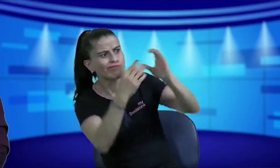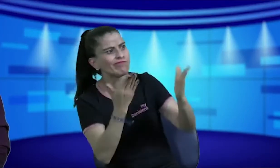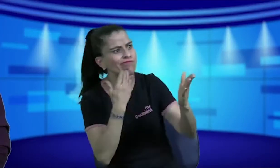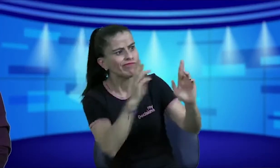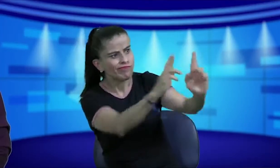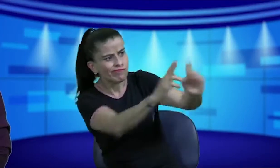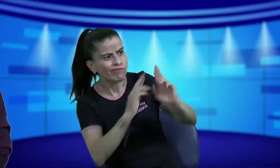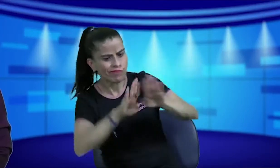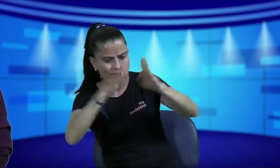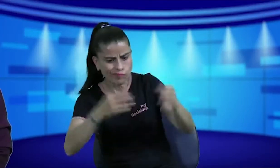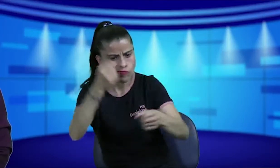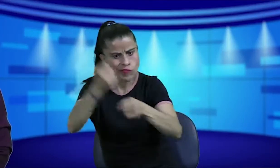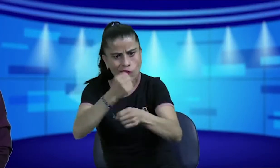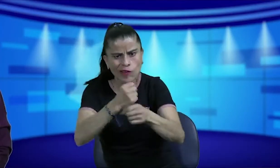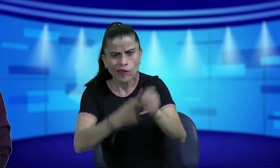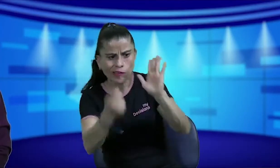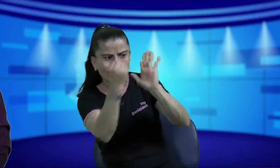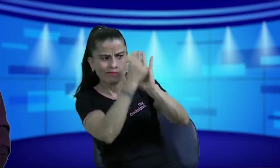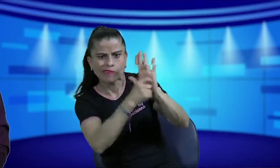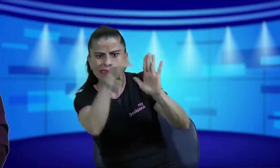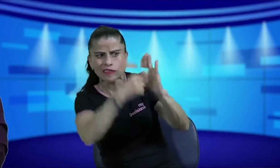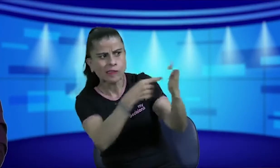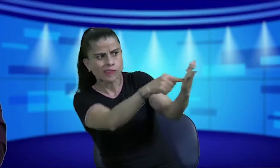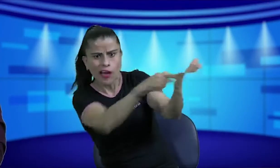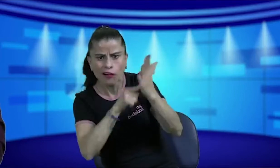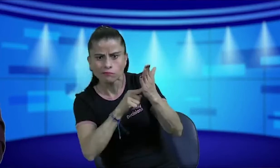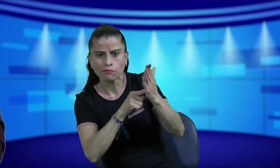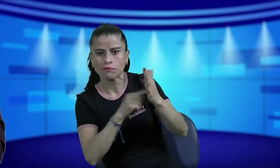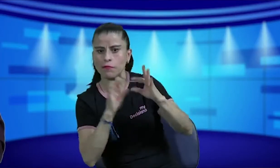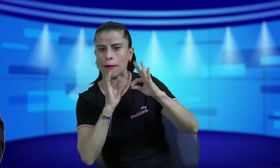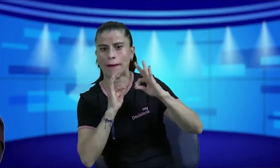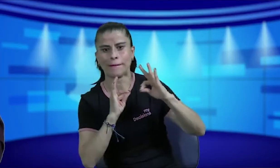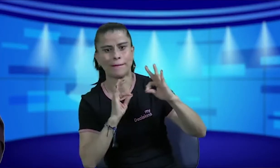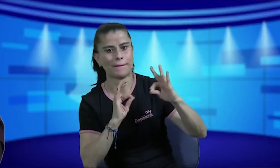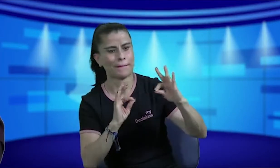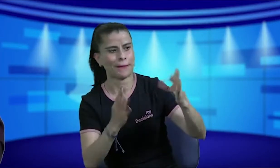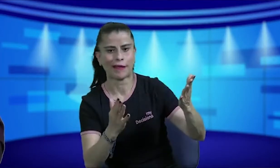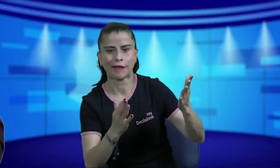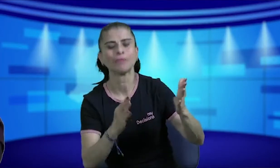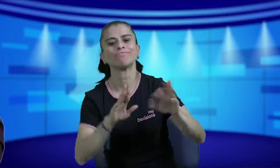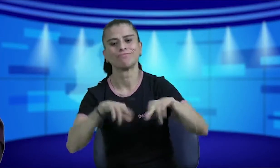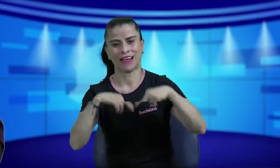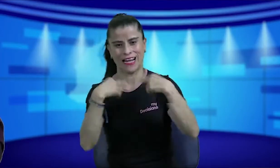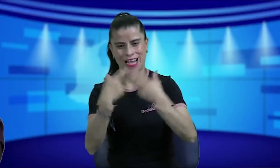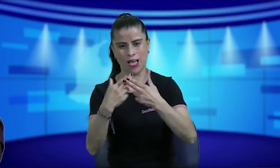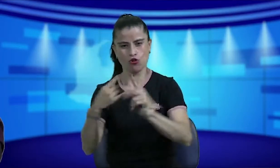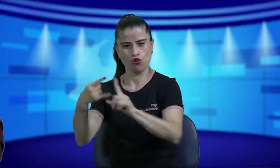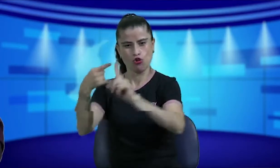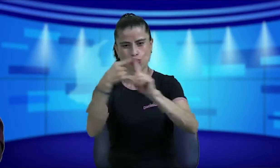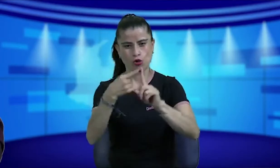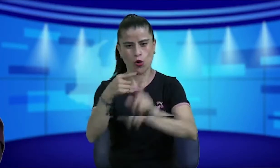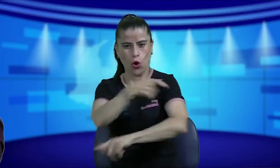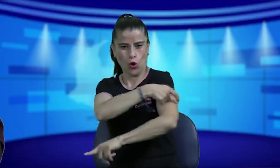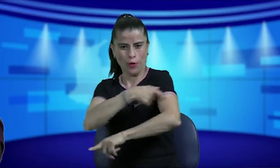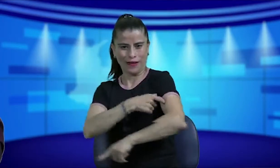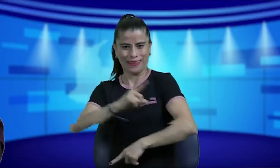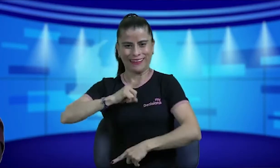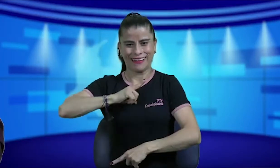pero no se obtuvo respuesta se volvió a comunicarse con ellos y no se obtuvieron respuesta pues para saber el tema de la mesa de trabajo entonces pues